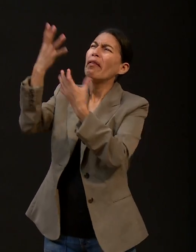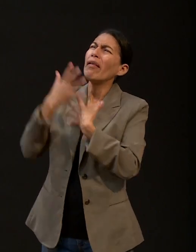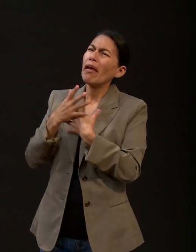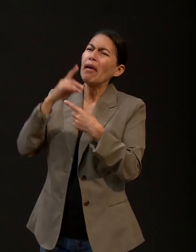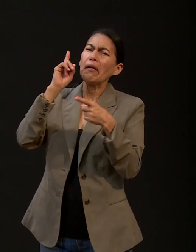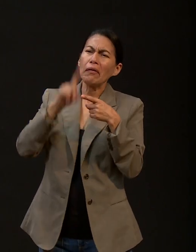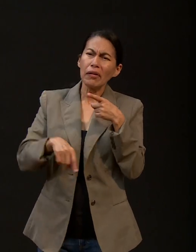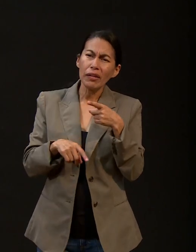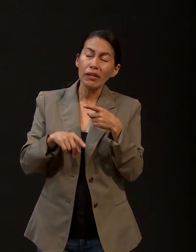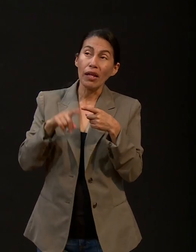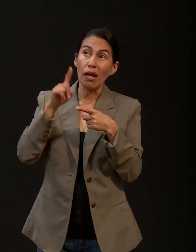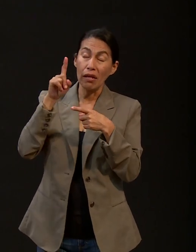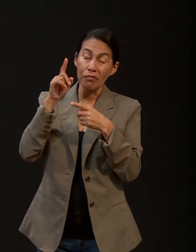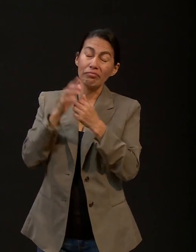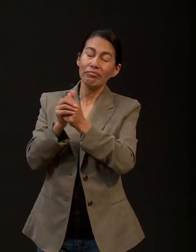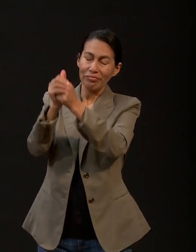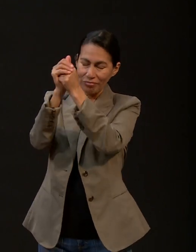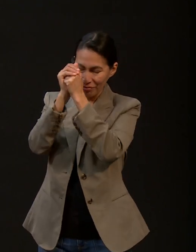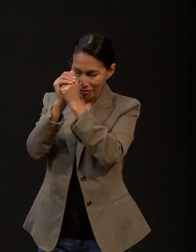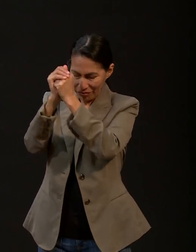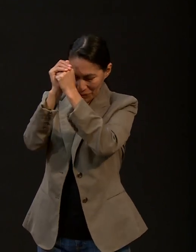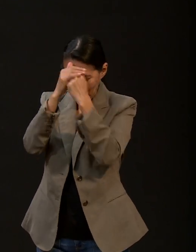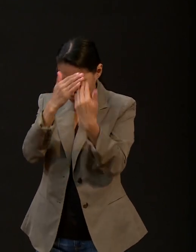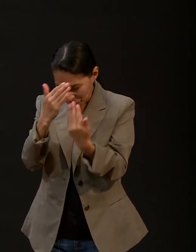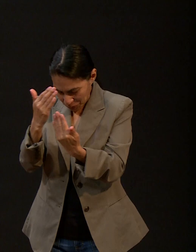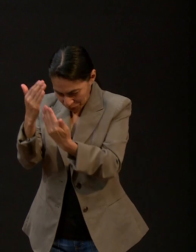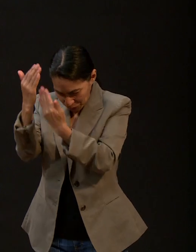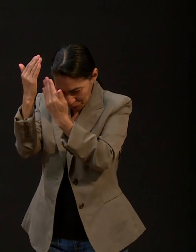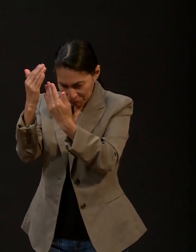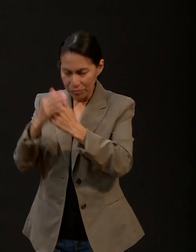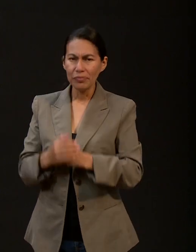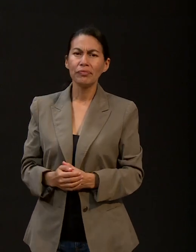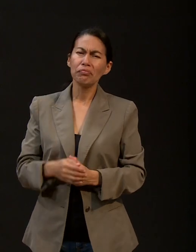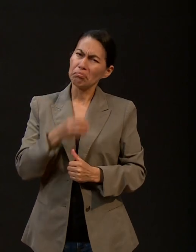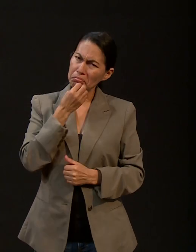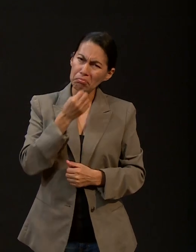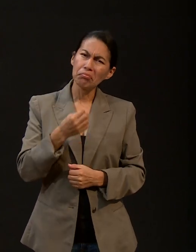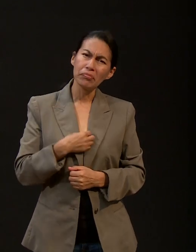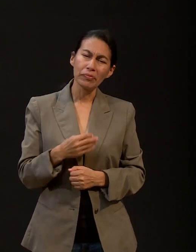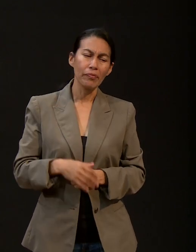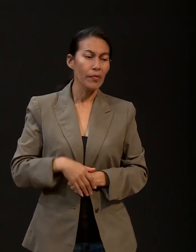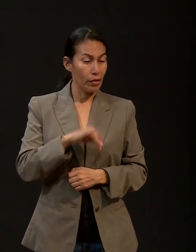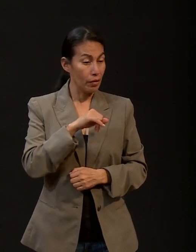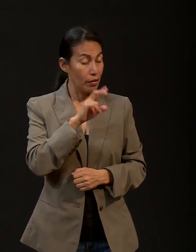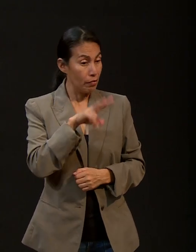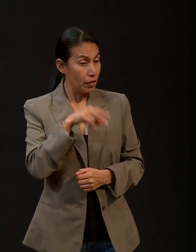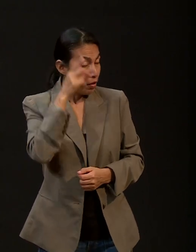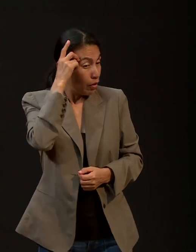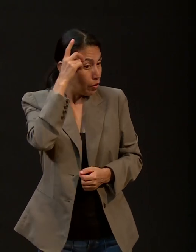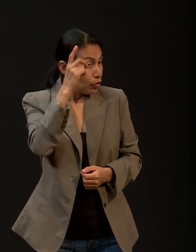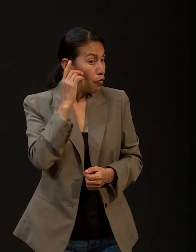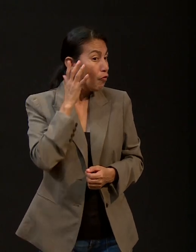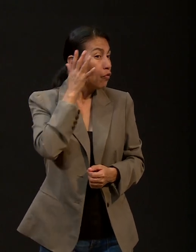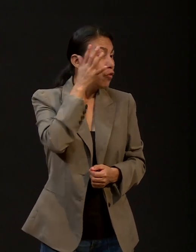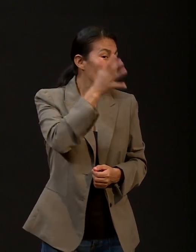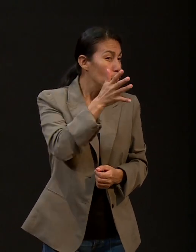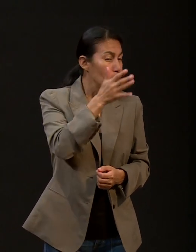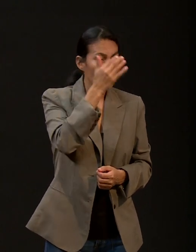debe ser alabado. Sí, porque realmente Dios conoce el futuro y Dios sabe lo